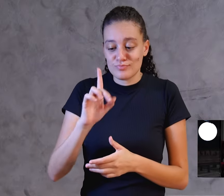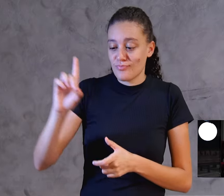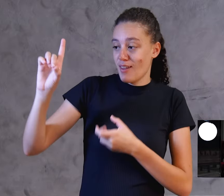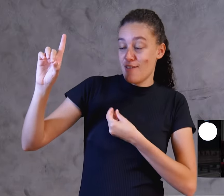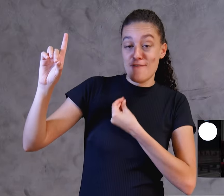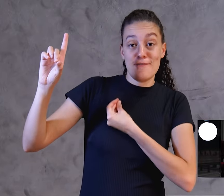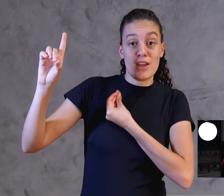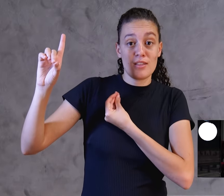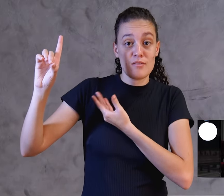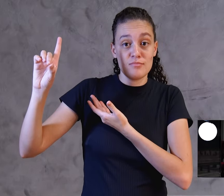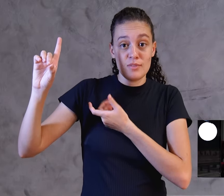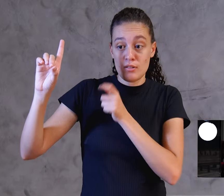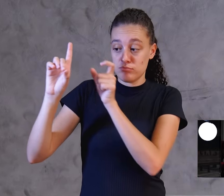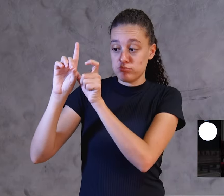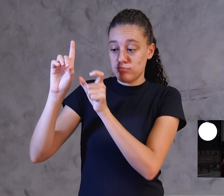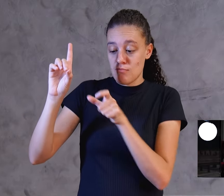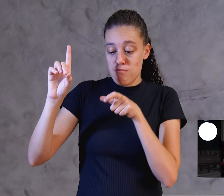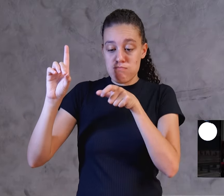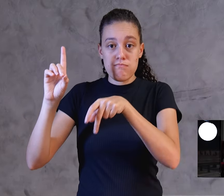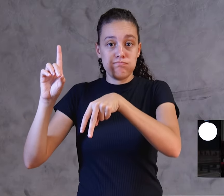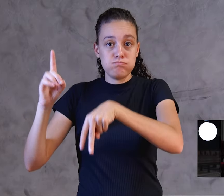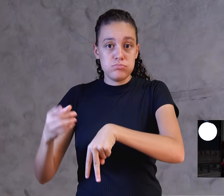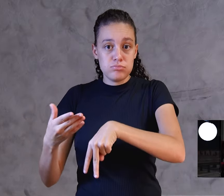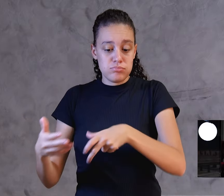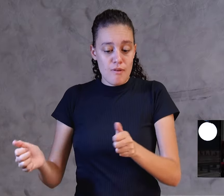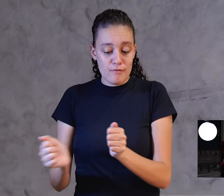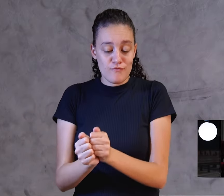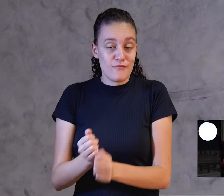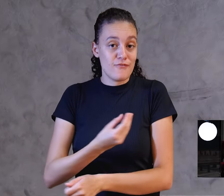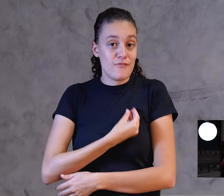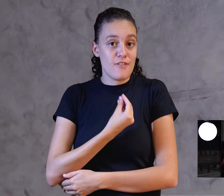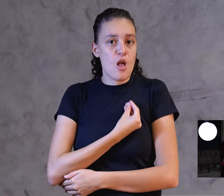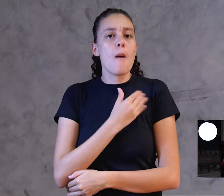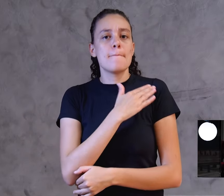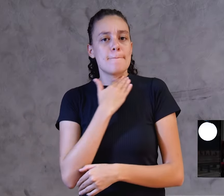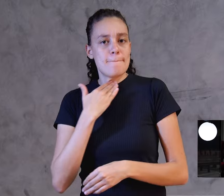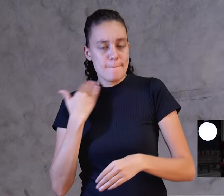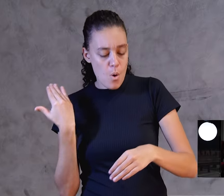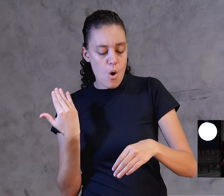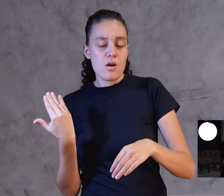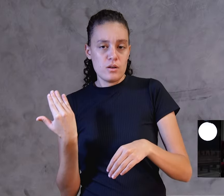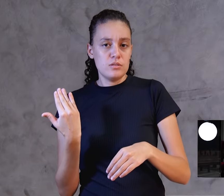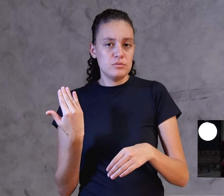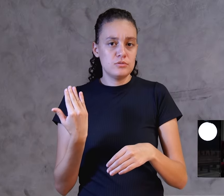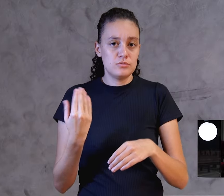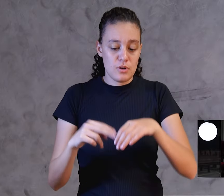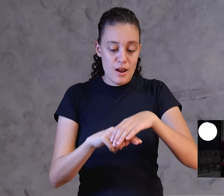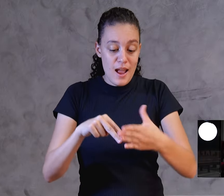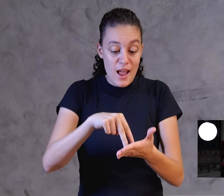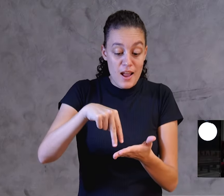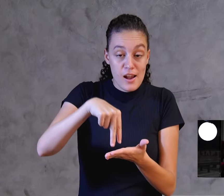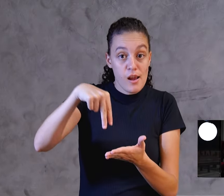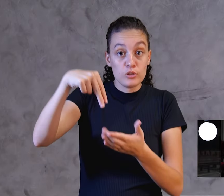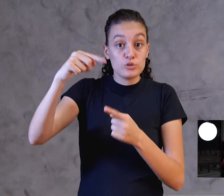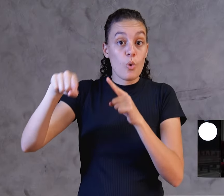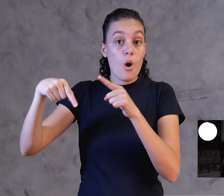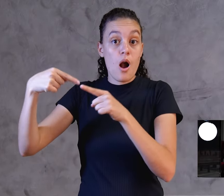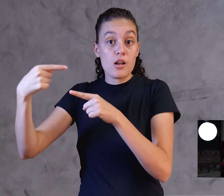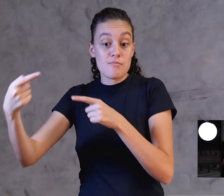o verbo que se fez carne, habitou entre nós, morreu por nós, mas voltou para ser Deus